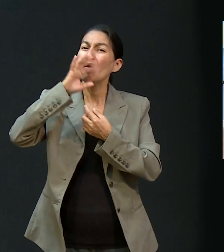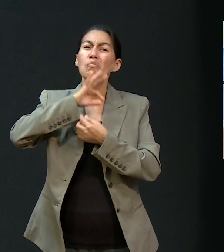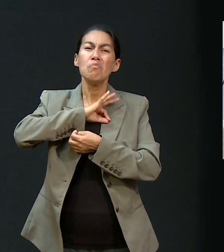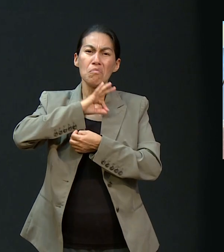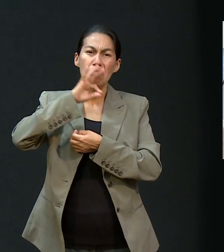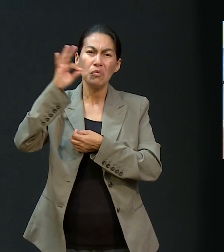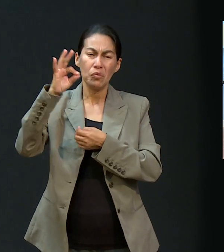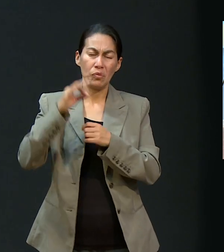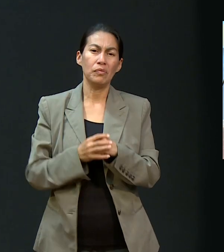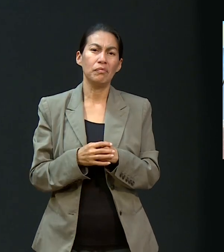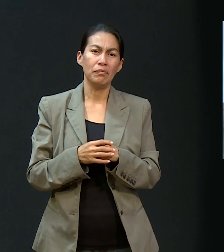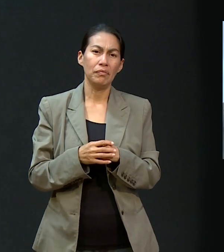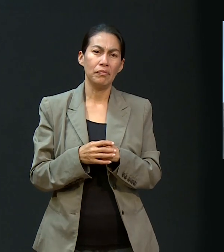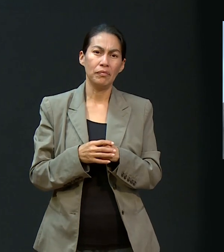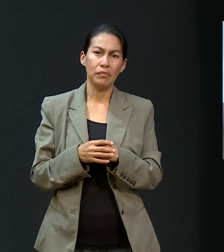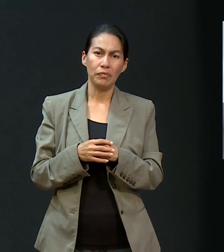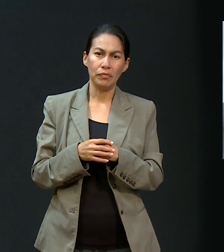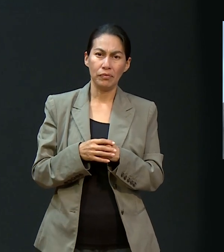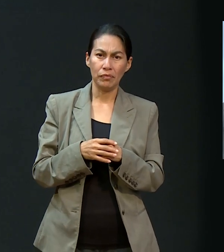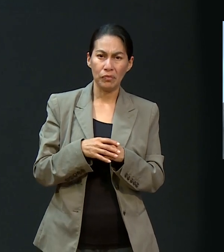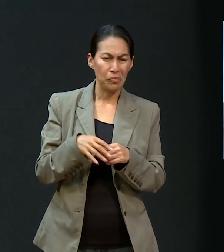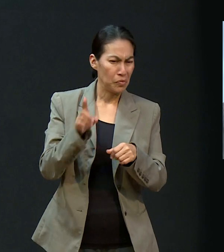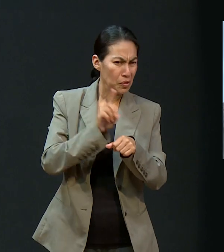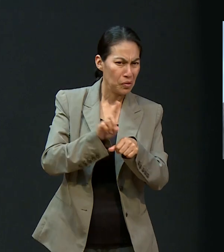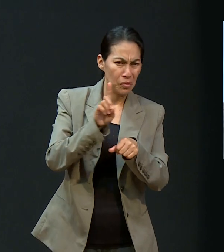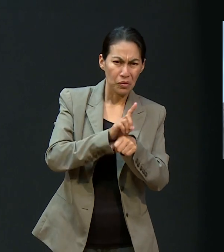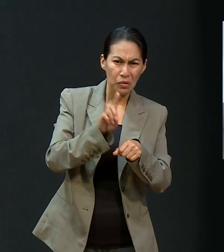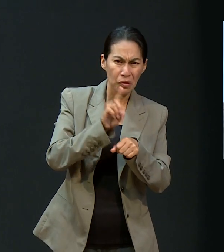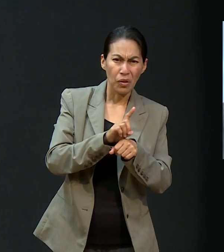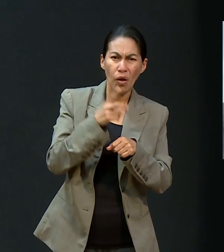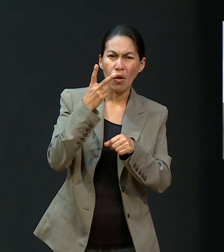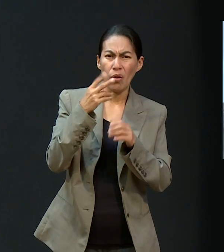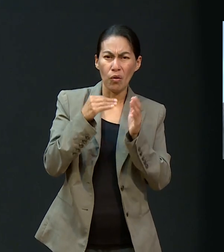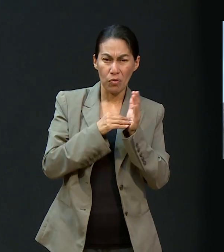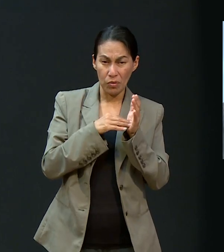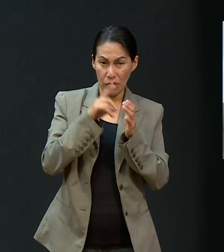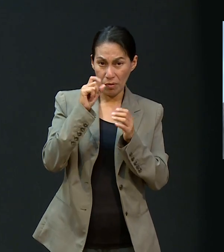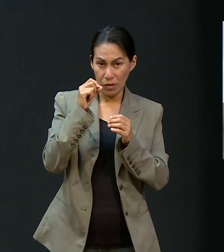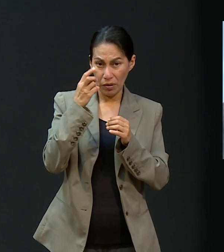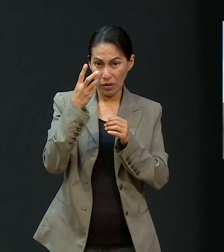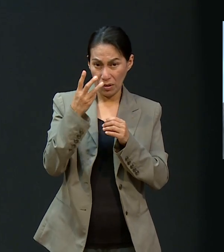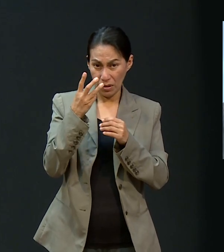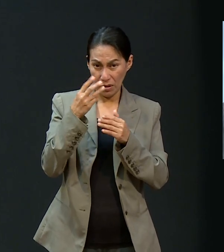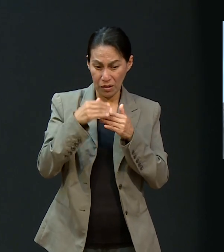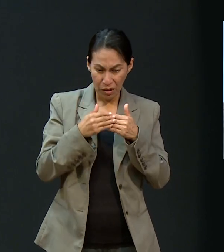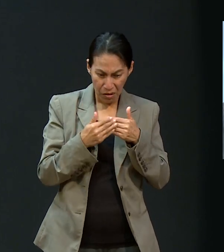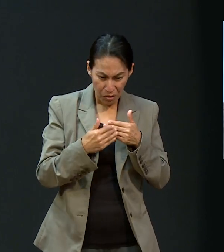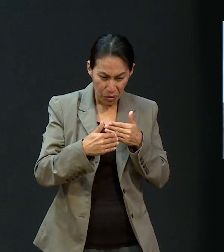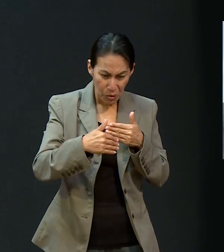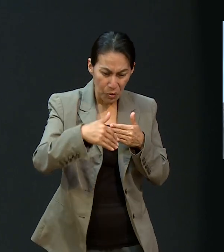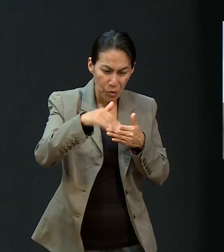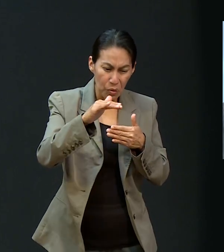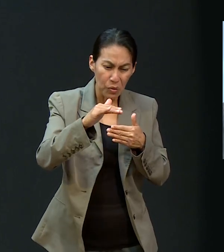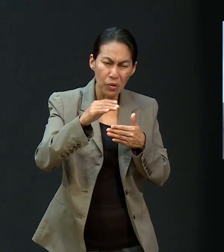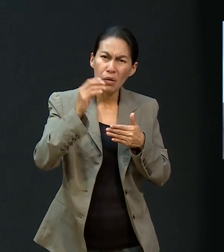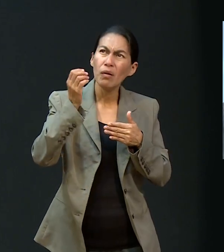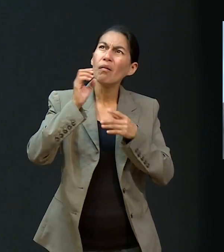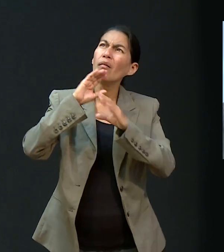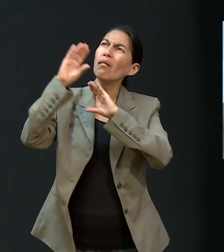que puedes tener compañerismo todos los días del 2023 a través de la oración de